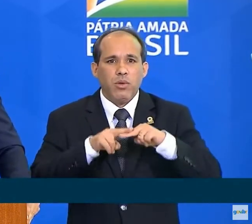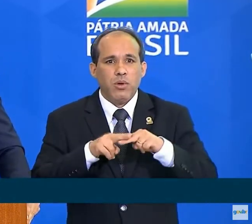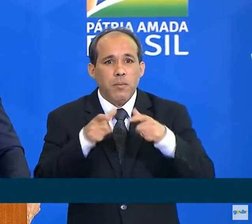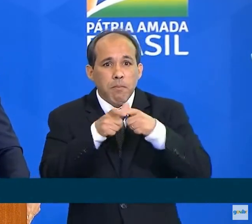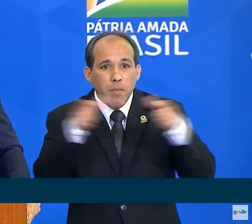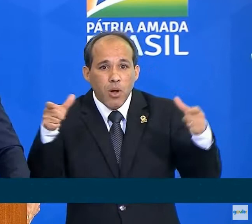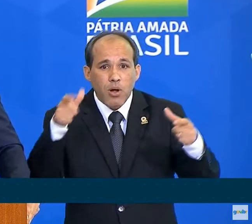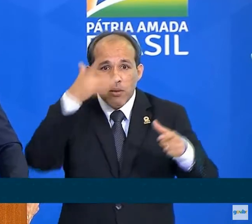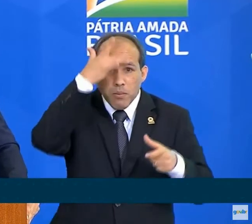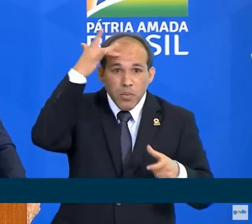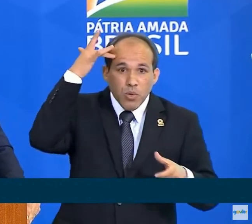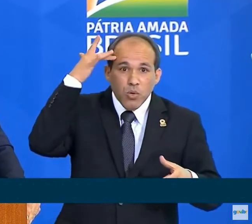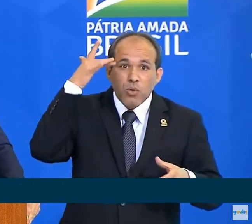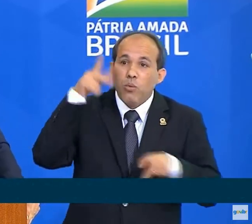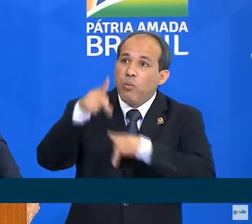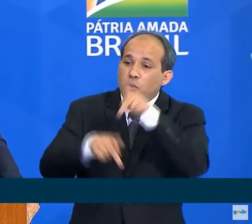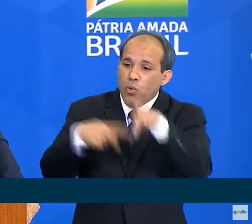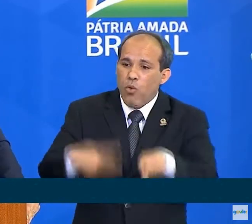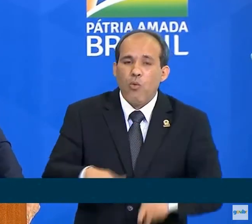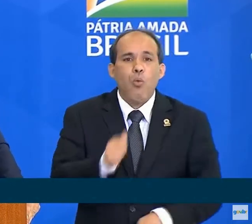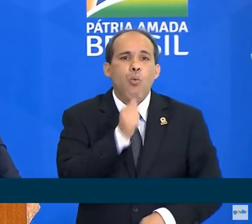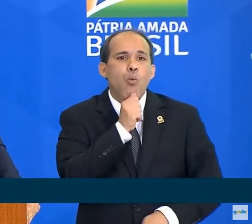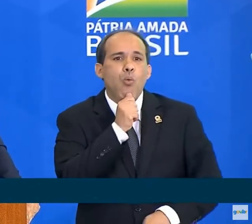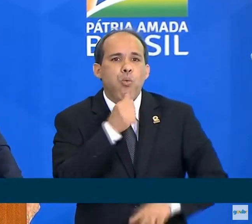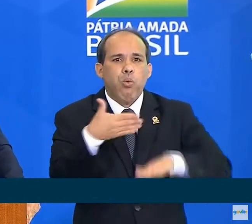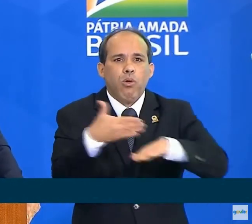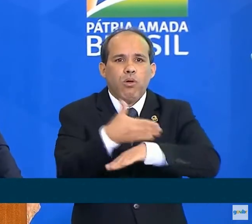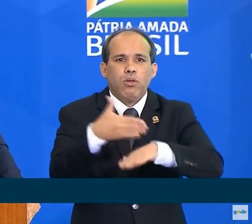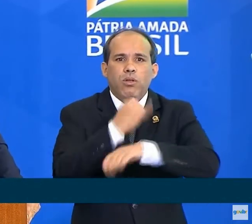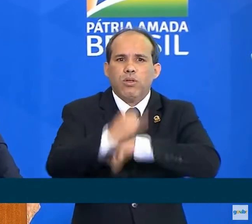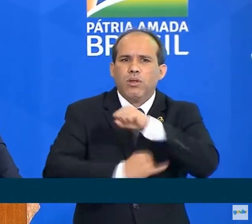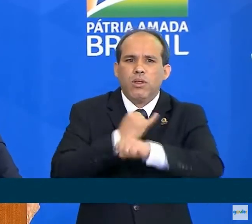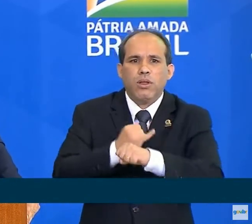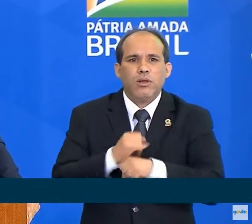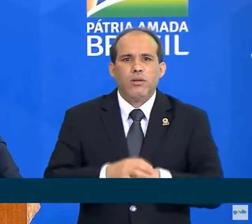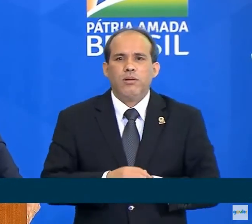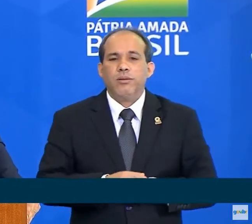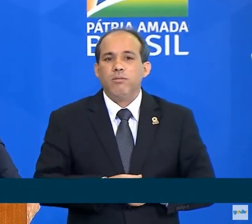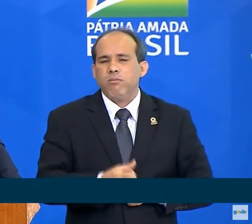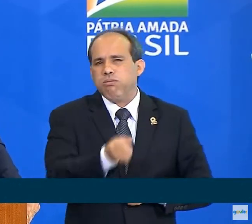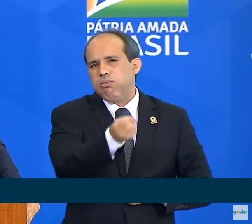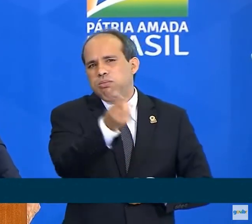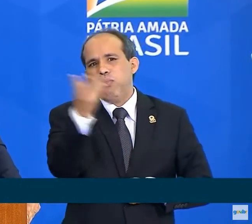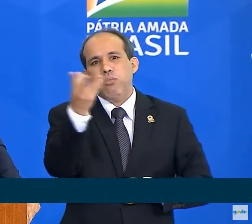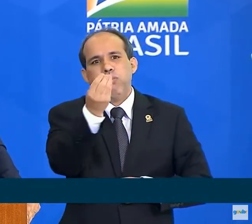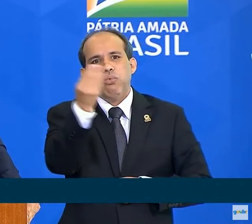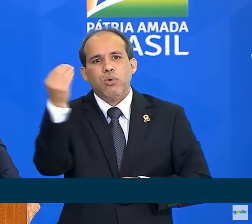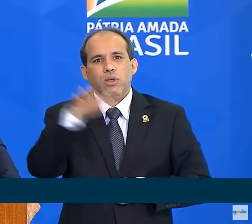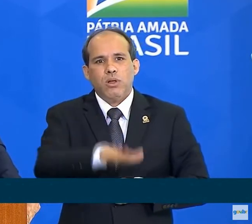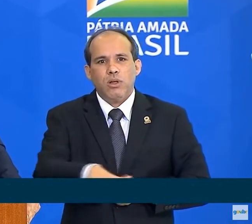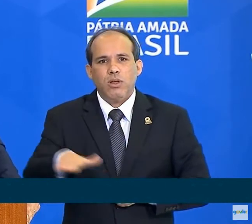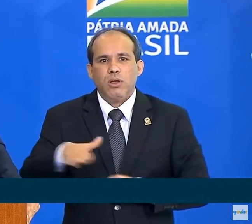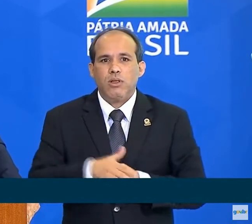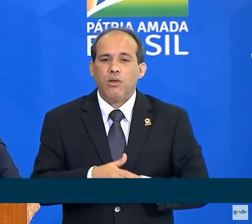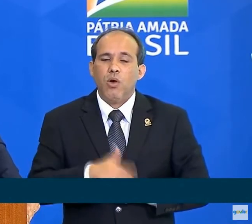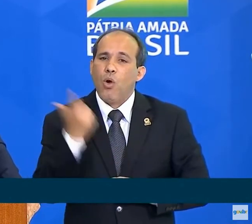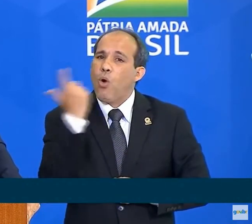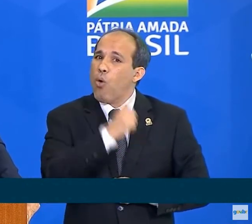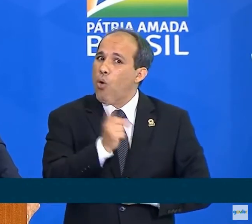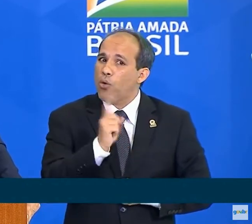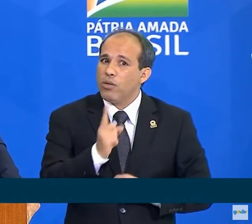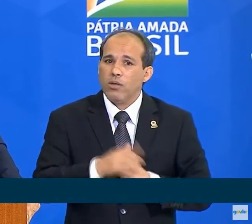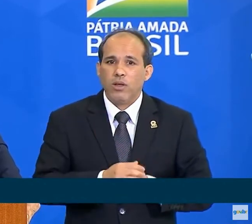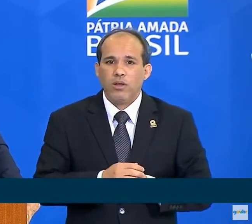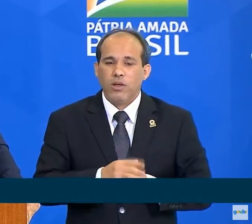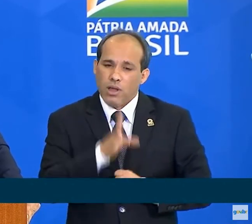população sem acesso à internet. Milhões de crianças que não conseguem